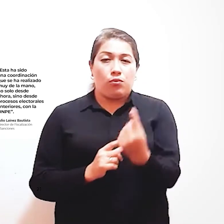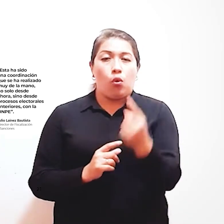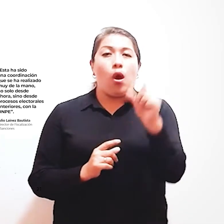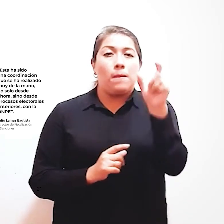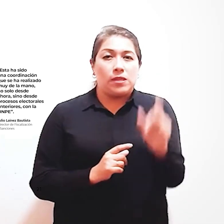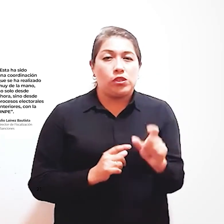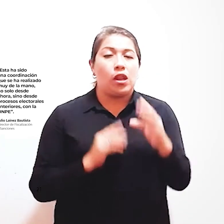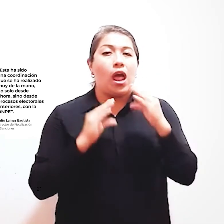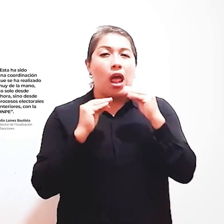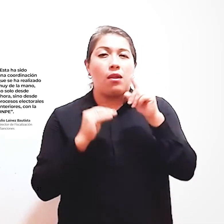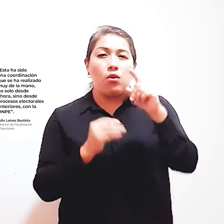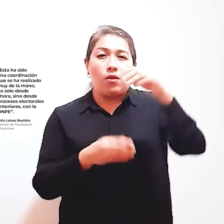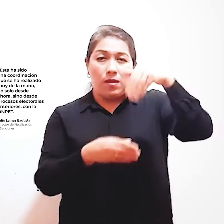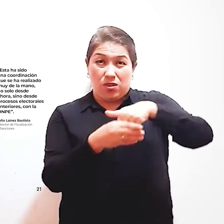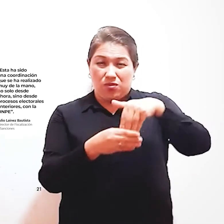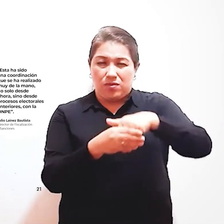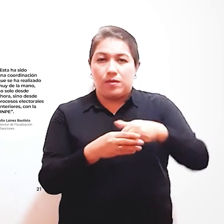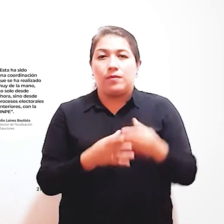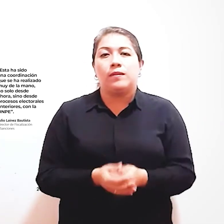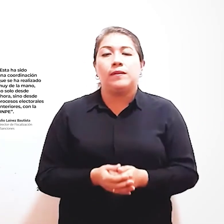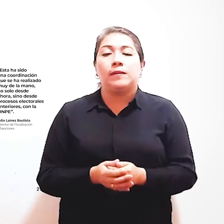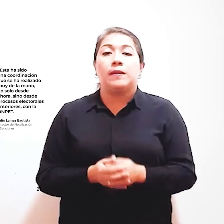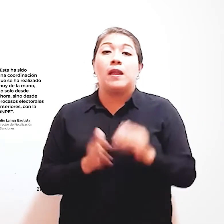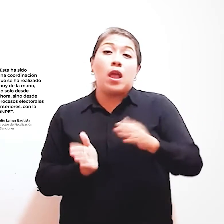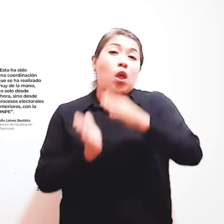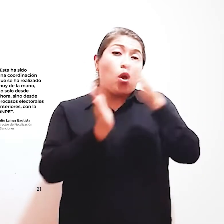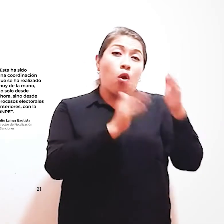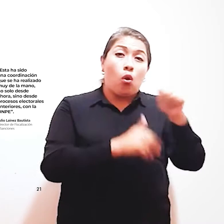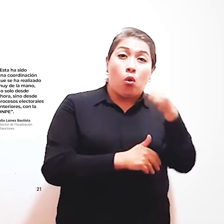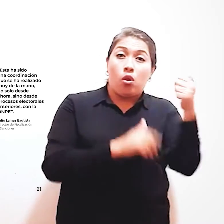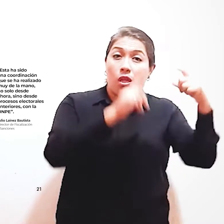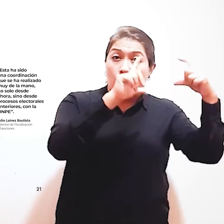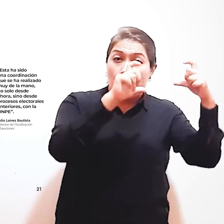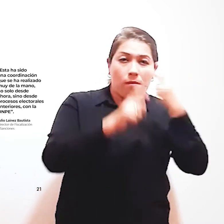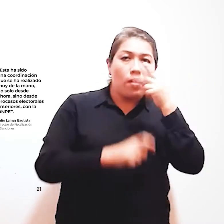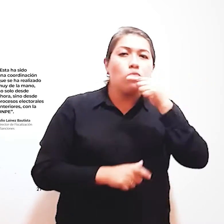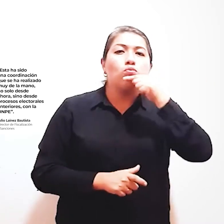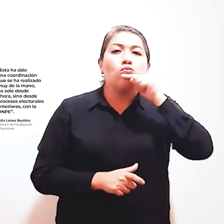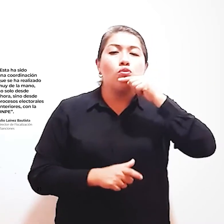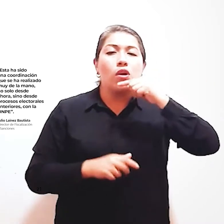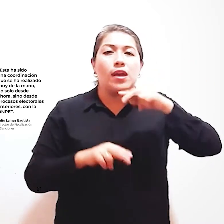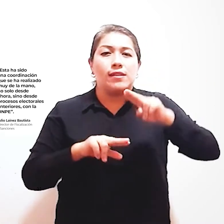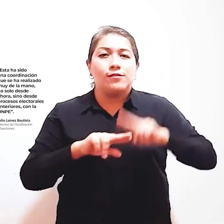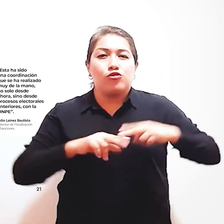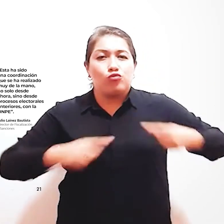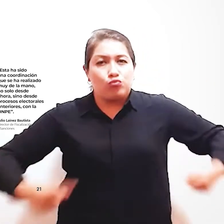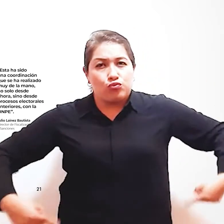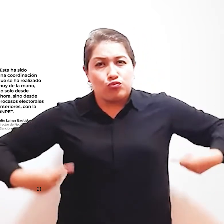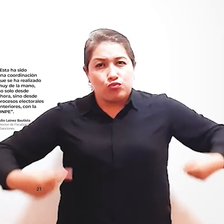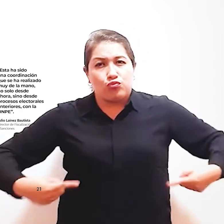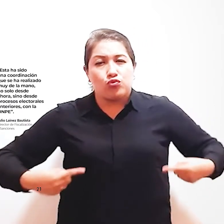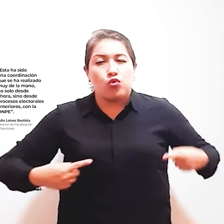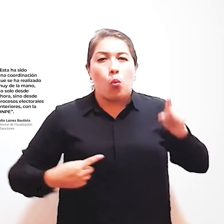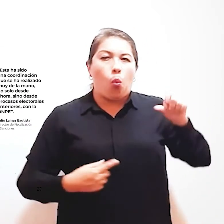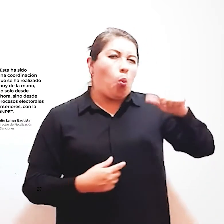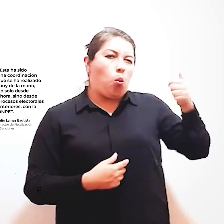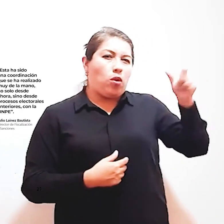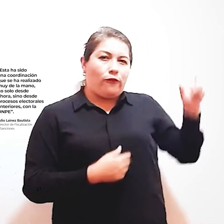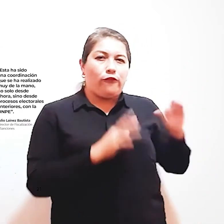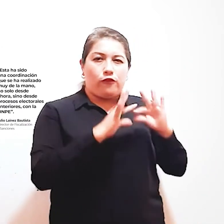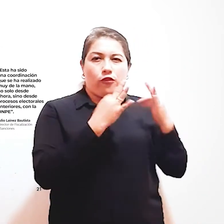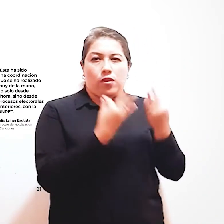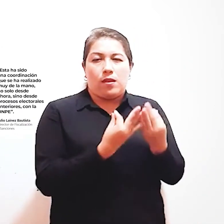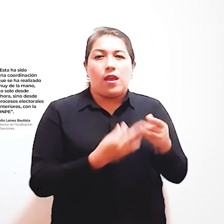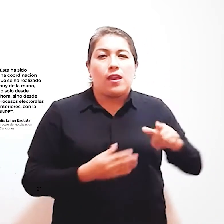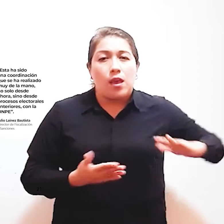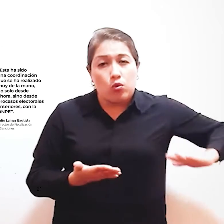OMP En la segunda página Hay otra foto Donde se visualiza A una mujer En silla de ruedas Acompañada De